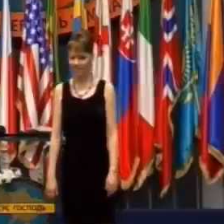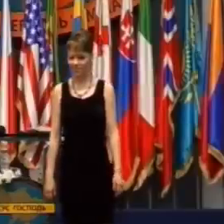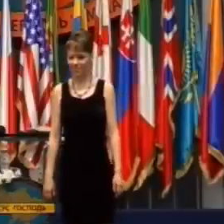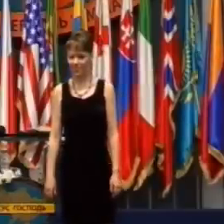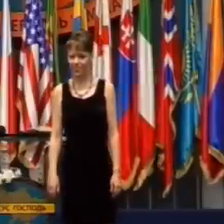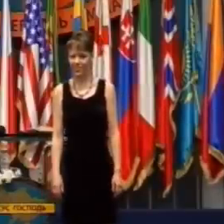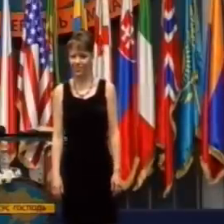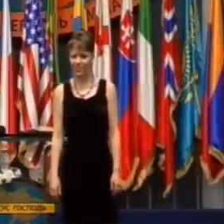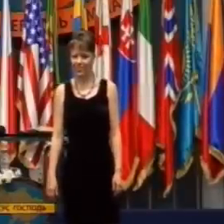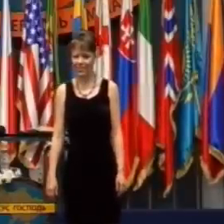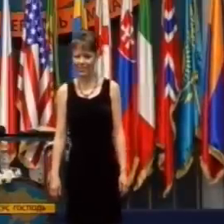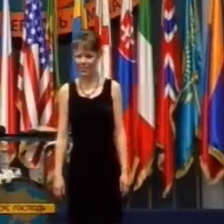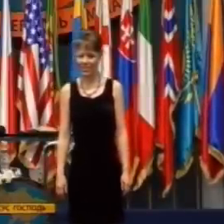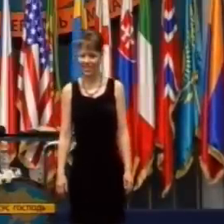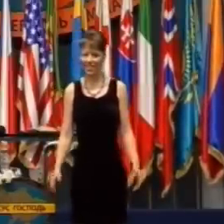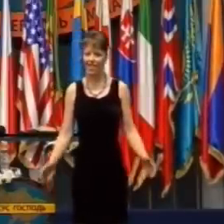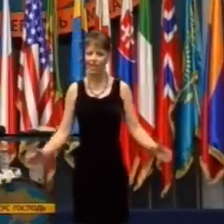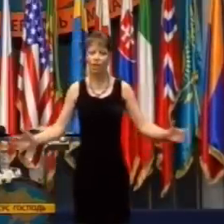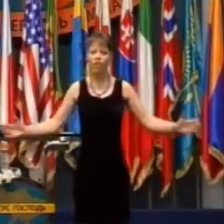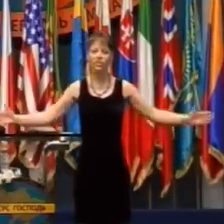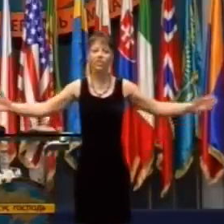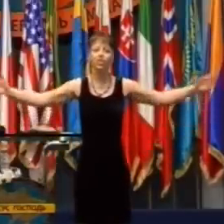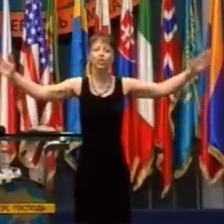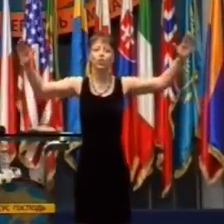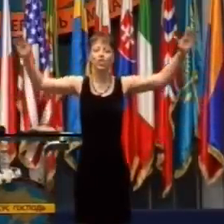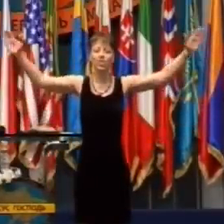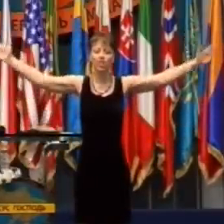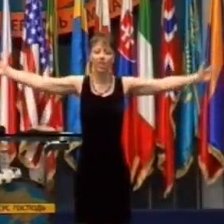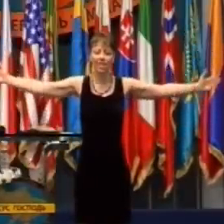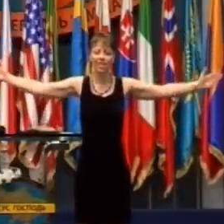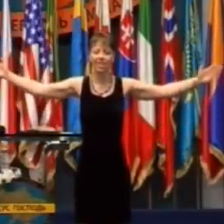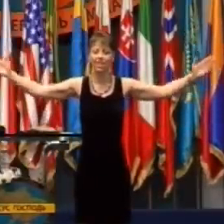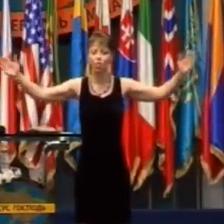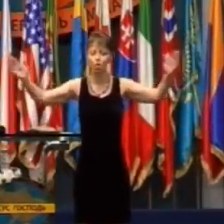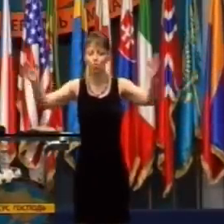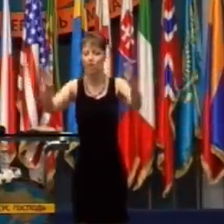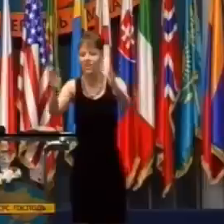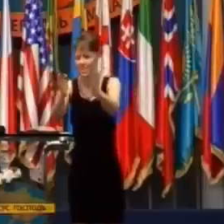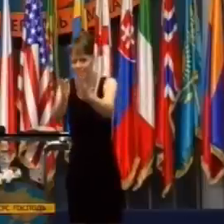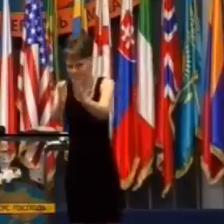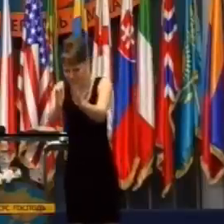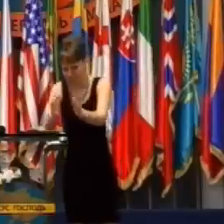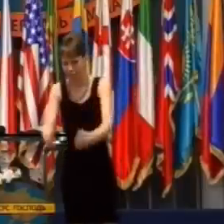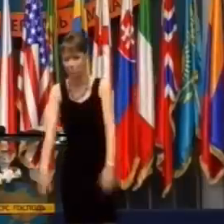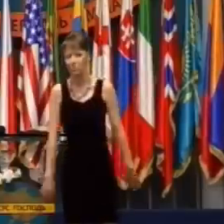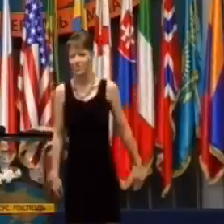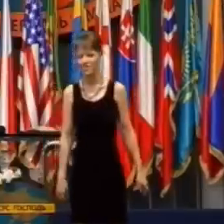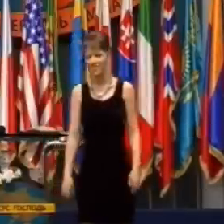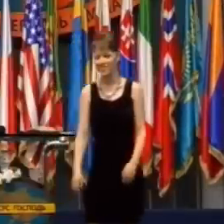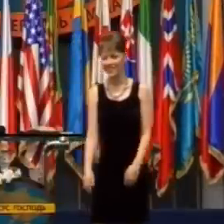potom to začnite zužovať, ak je to treba.